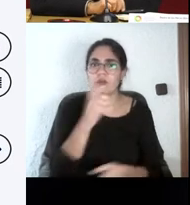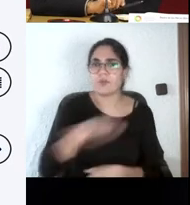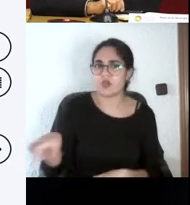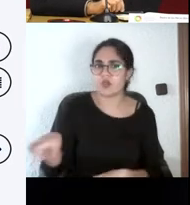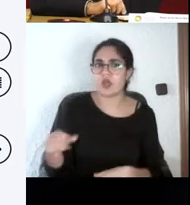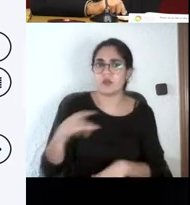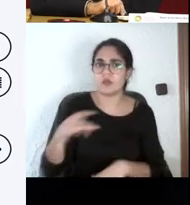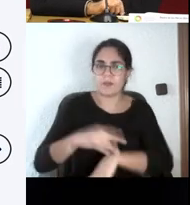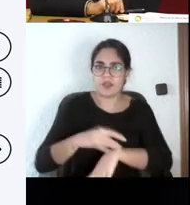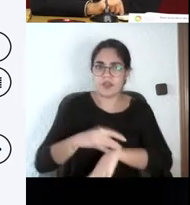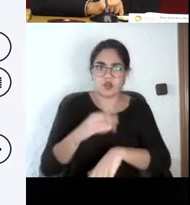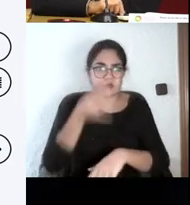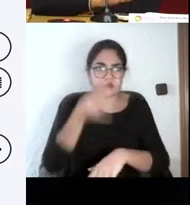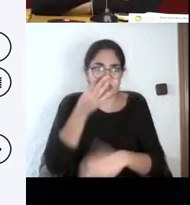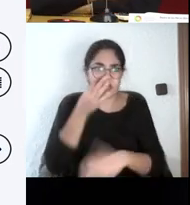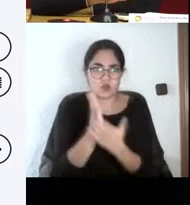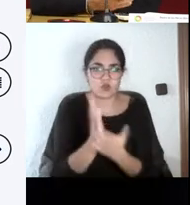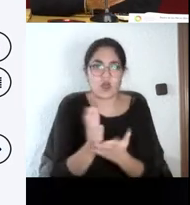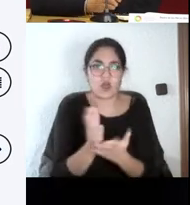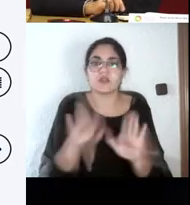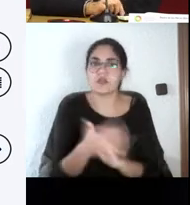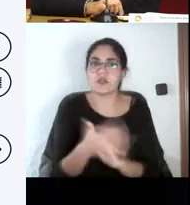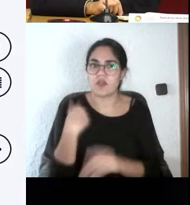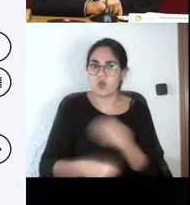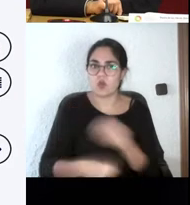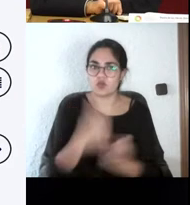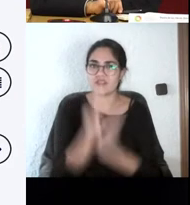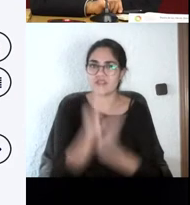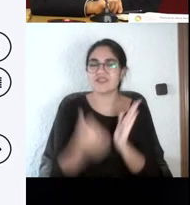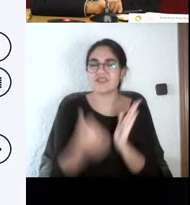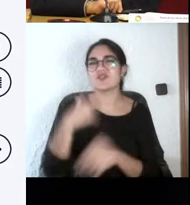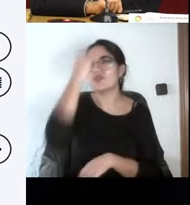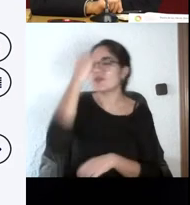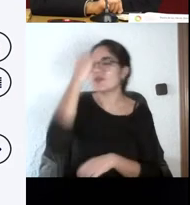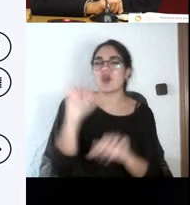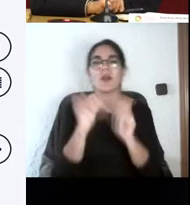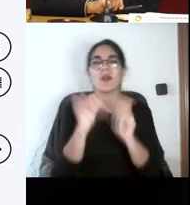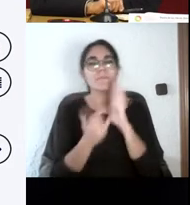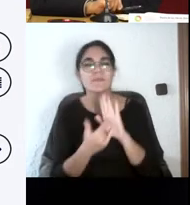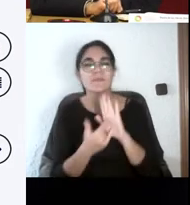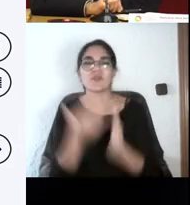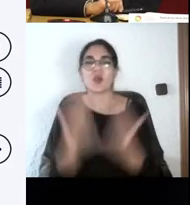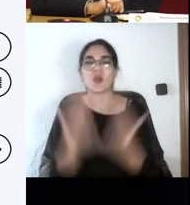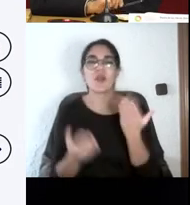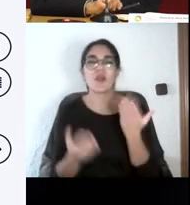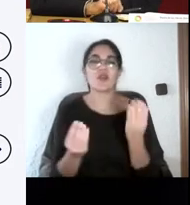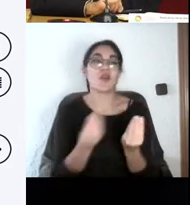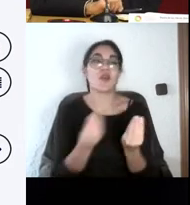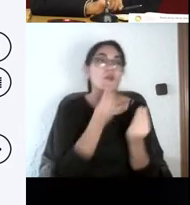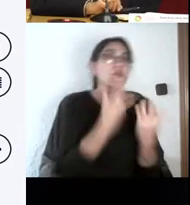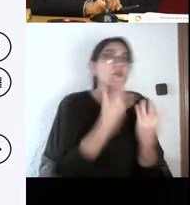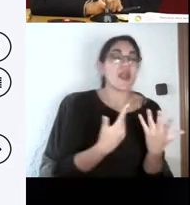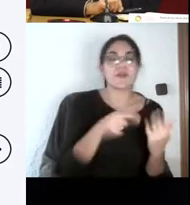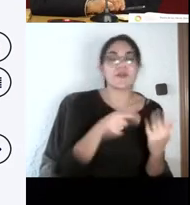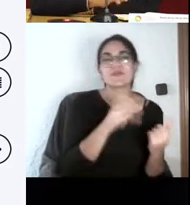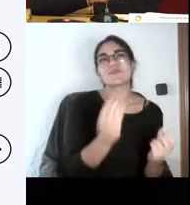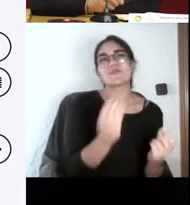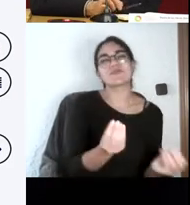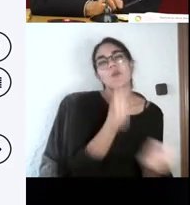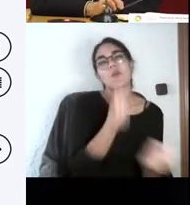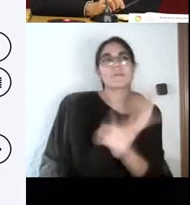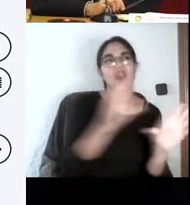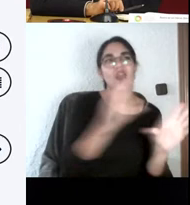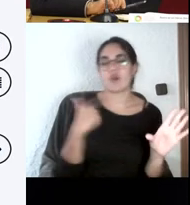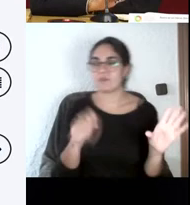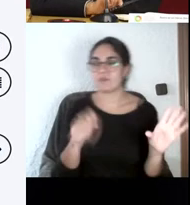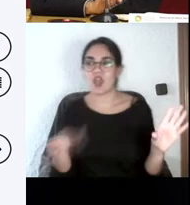al terminar su carrera. Entonces, creo que no hay métodos de evaluación malos ni buenos, hay métodos de evaluación que se pueden utilizar y se deben utilizar, si